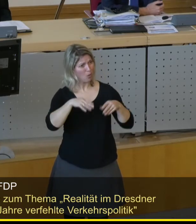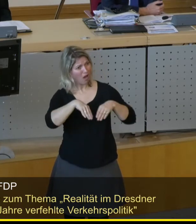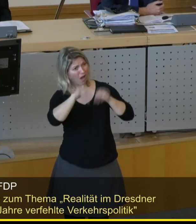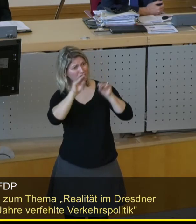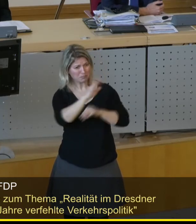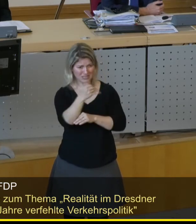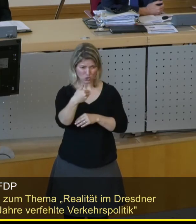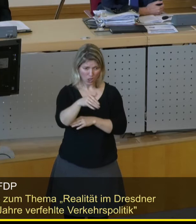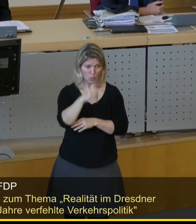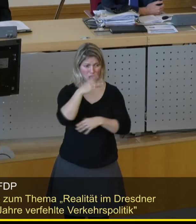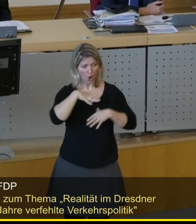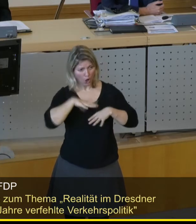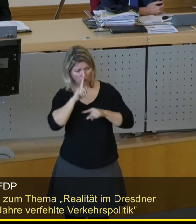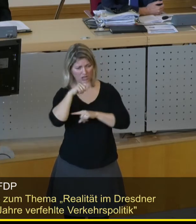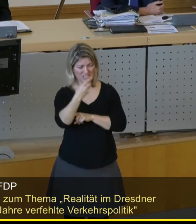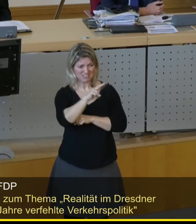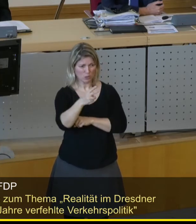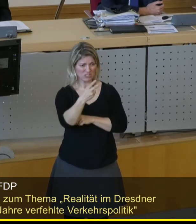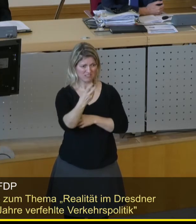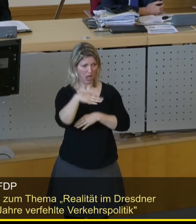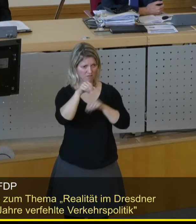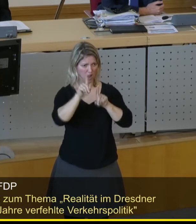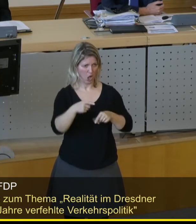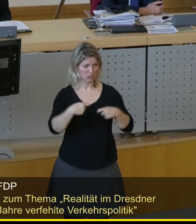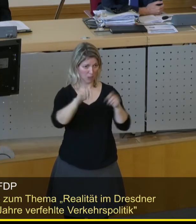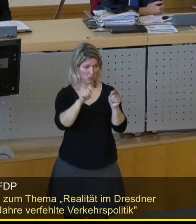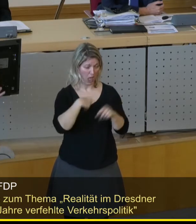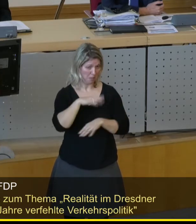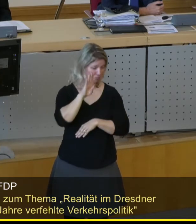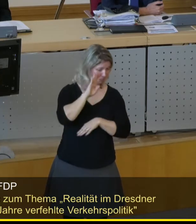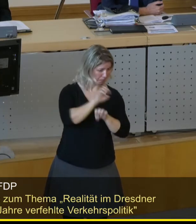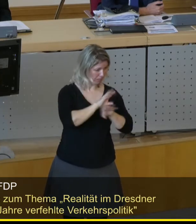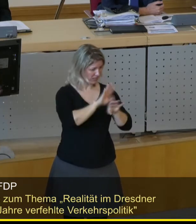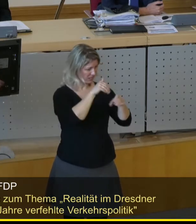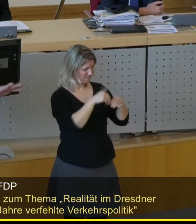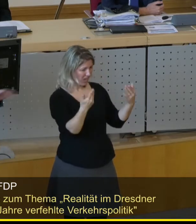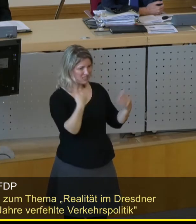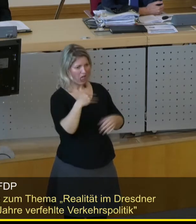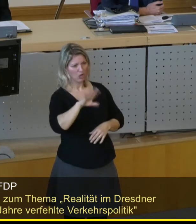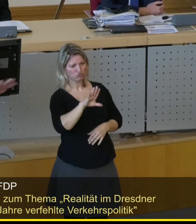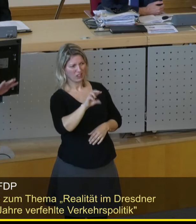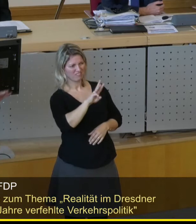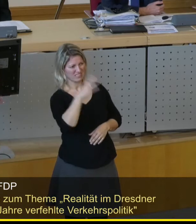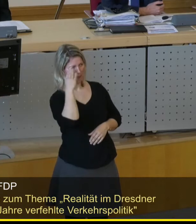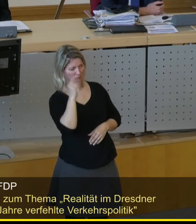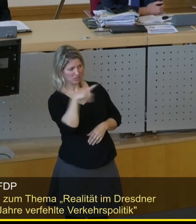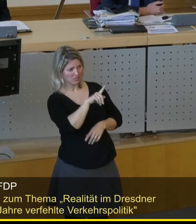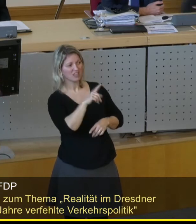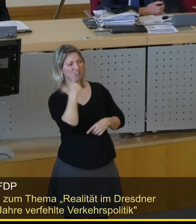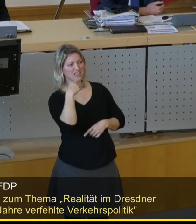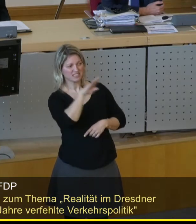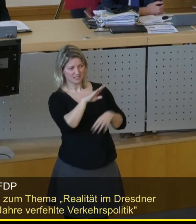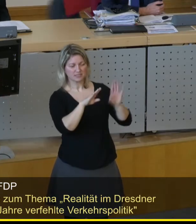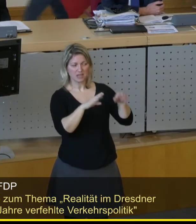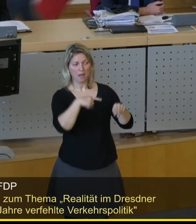wenn wir Glück haben, 2020. Ich bin mir aber nicht sicher, wenn ich die Medien verfolge. Herr Schulte-Wissermann ist ja Ihr Mann hier. Ihre Mehrheit hat ja schon wieder